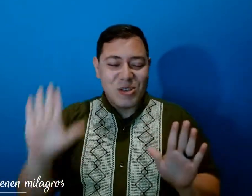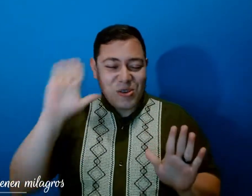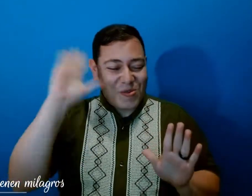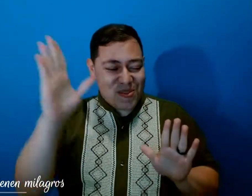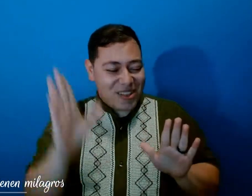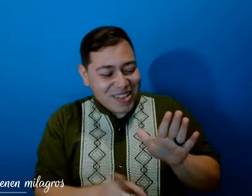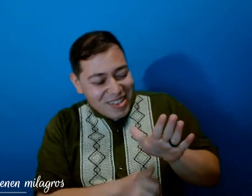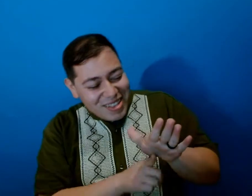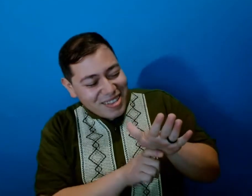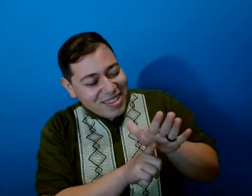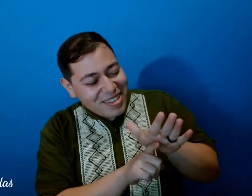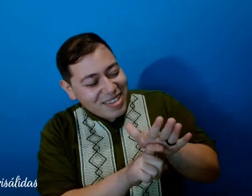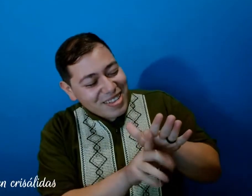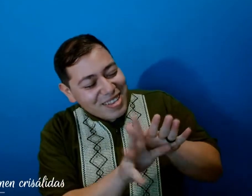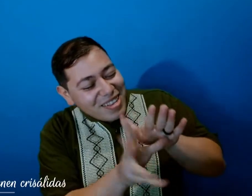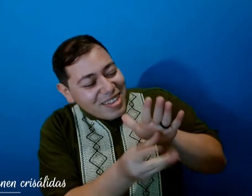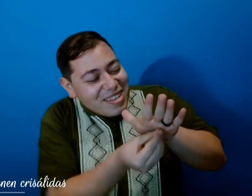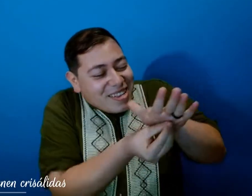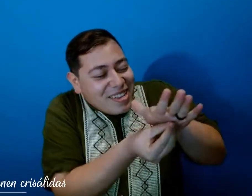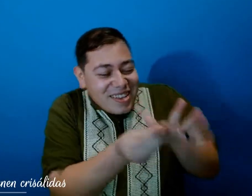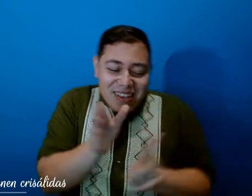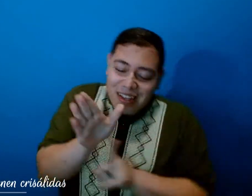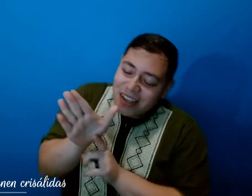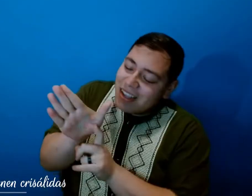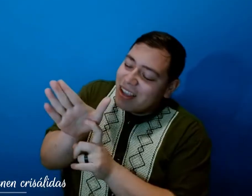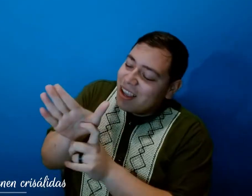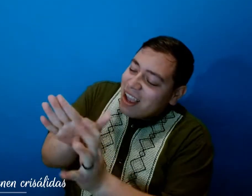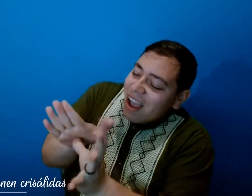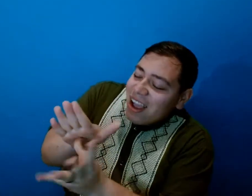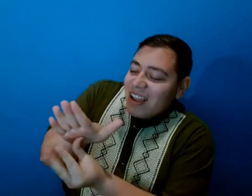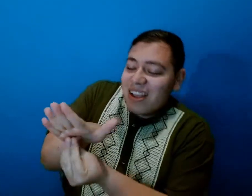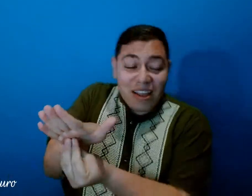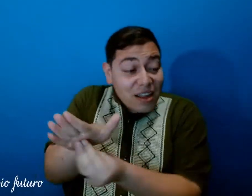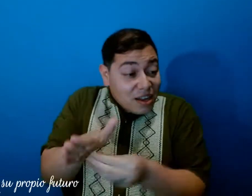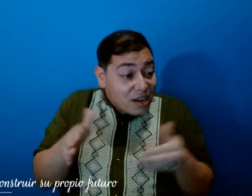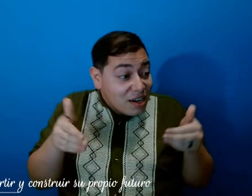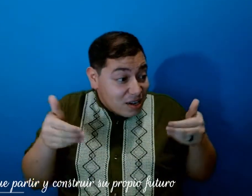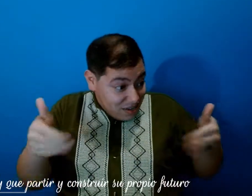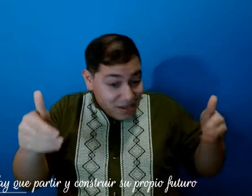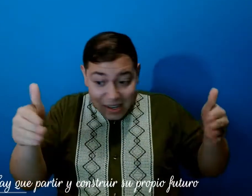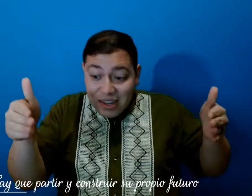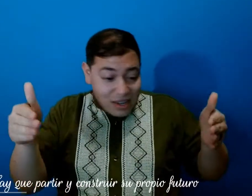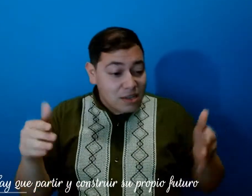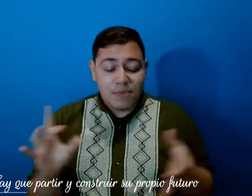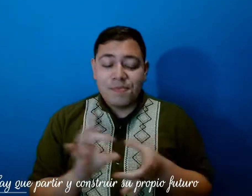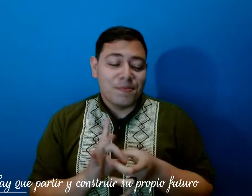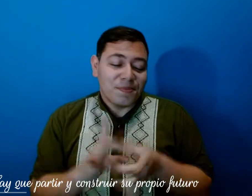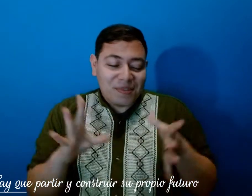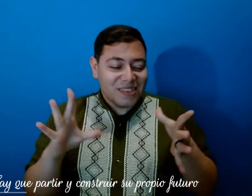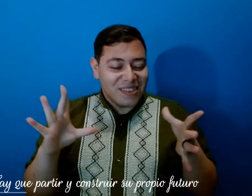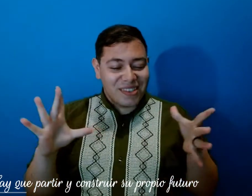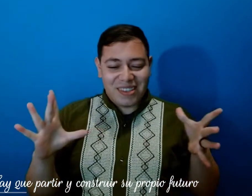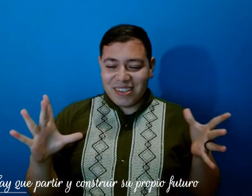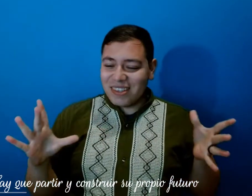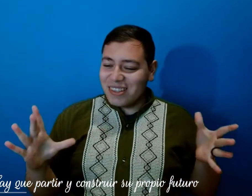Vienen grisalidas Hay que partir y construir su propio futuro